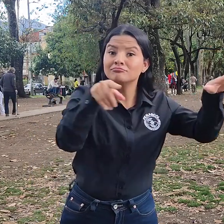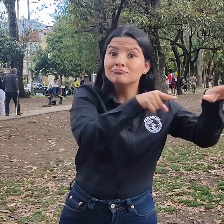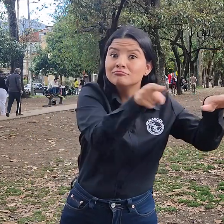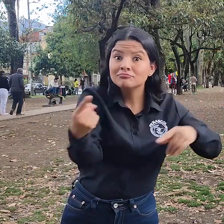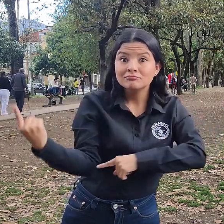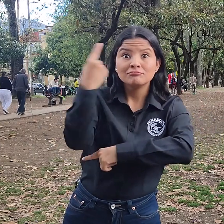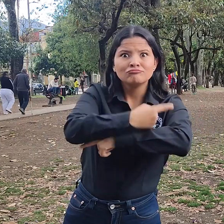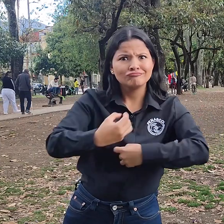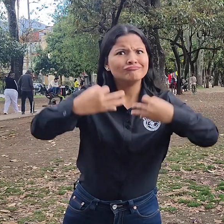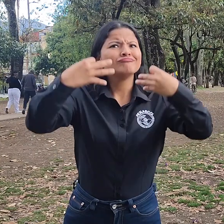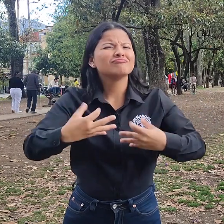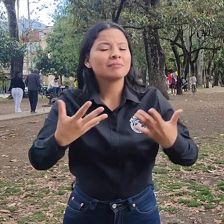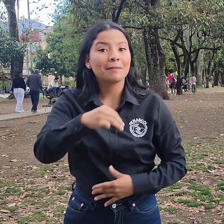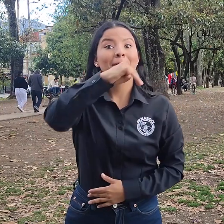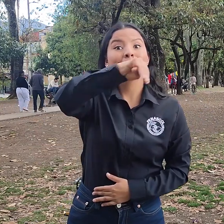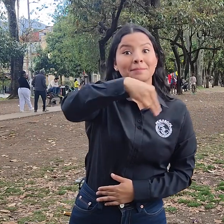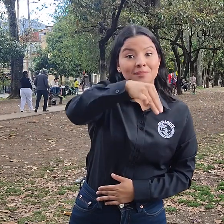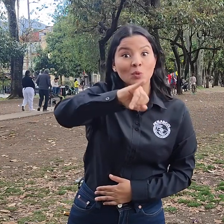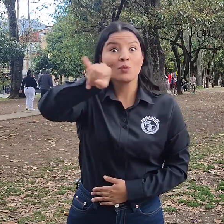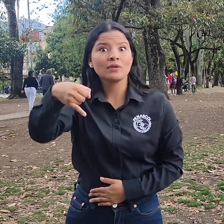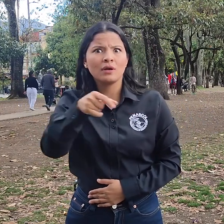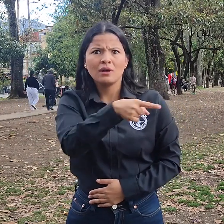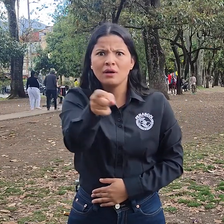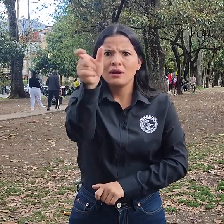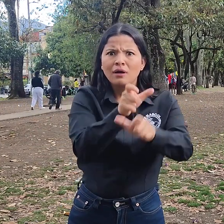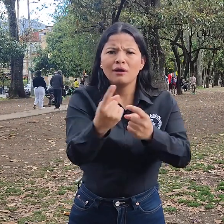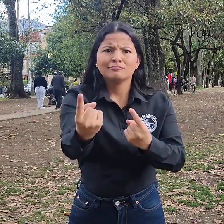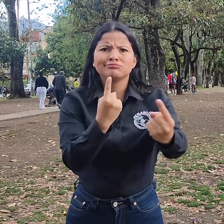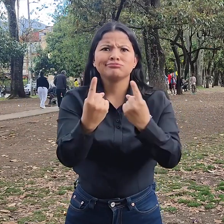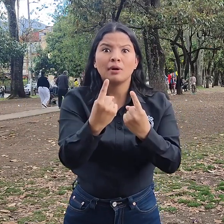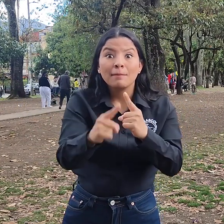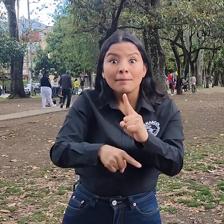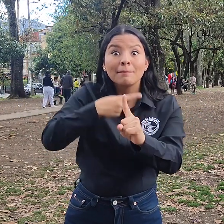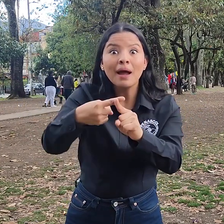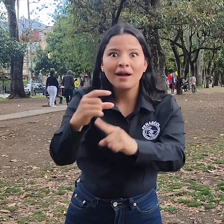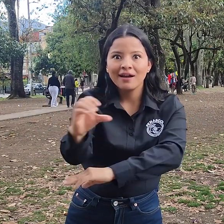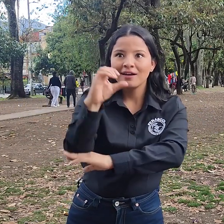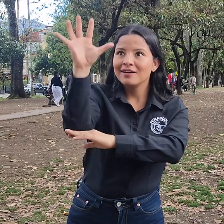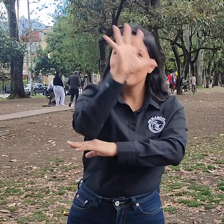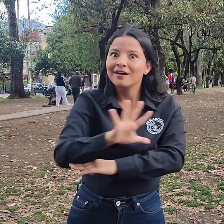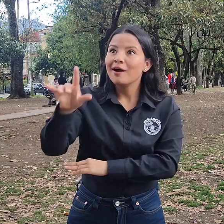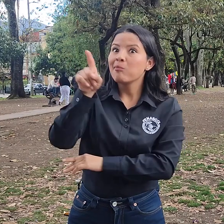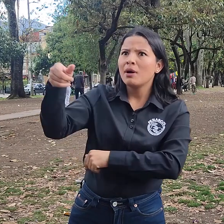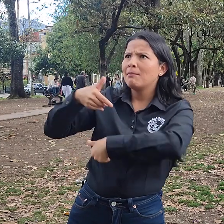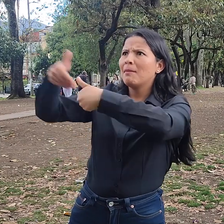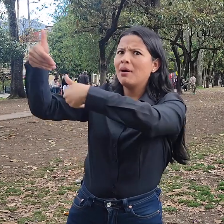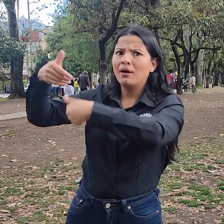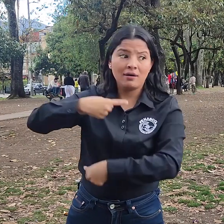Los días miércoles y jueves vinieron varias personas para comprar su material. Además, en varias partes del país también nos han hecho